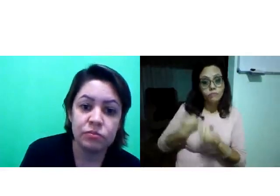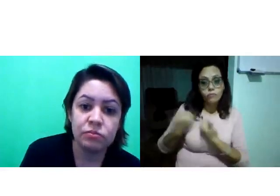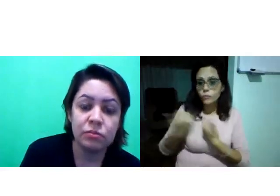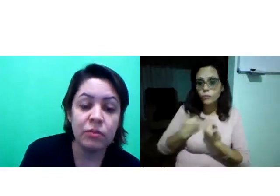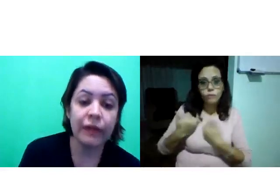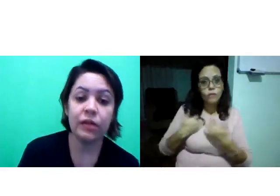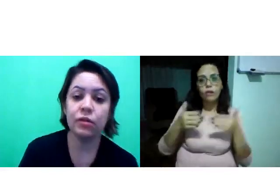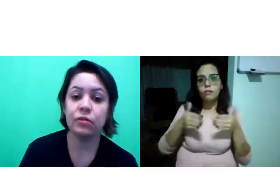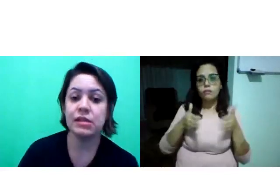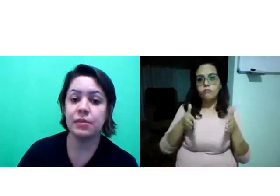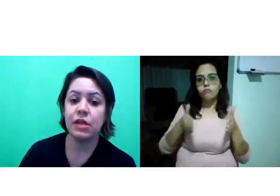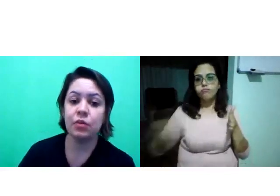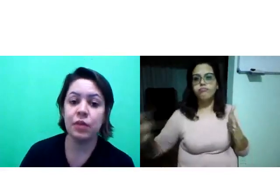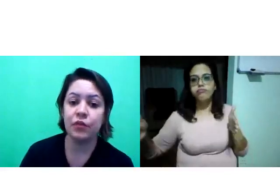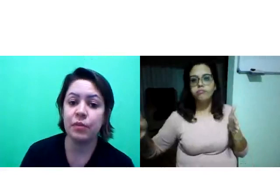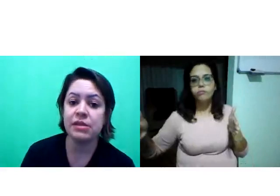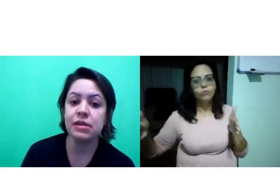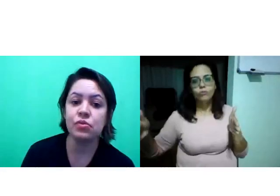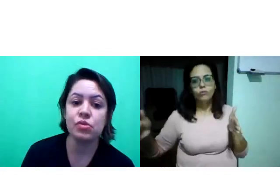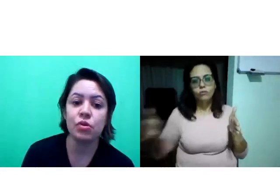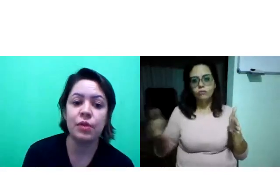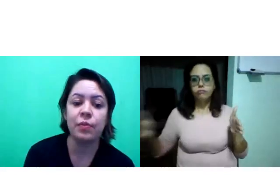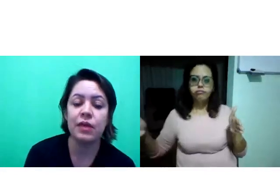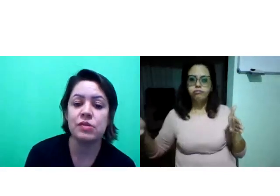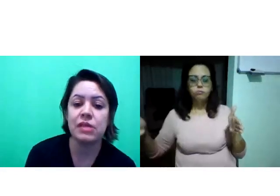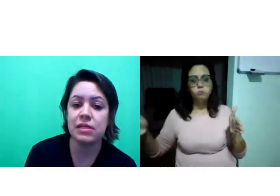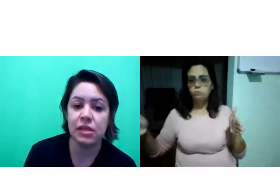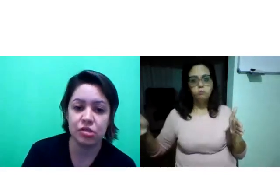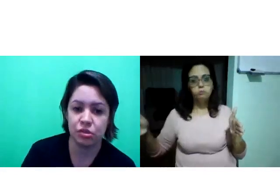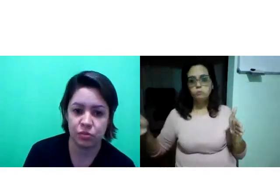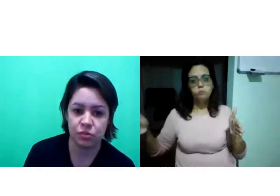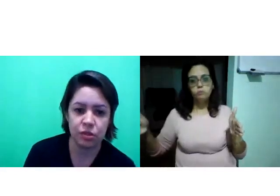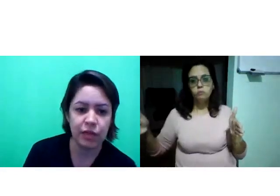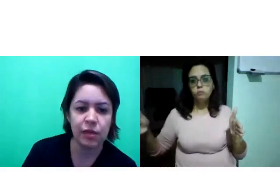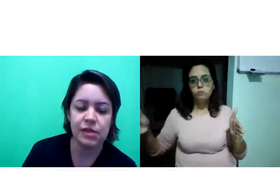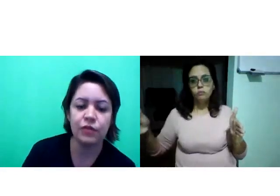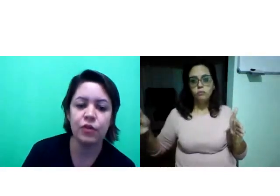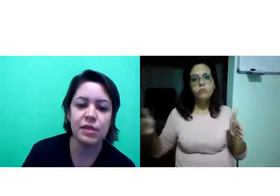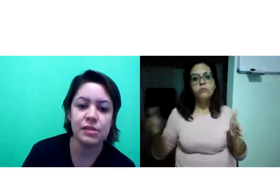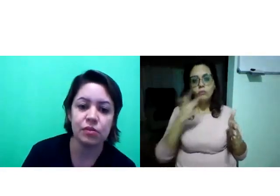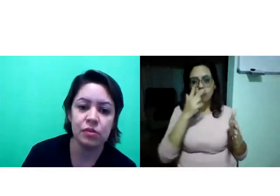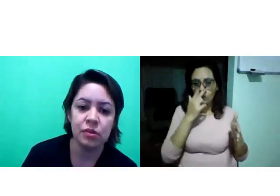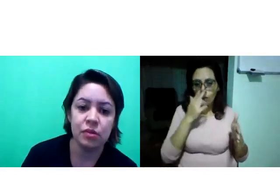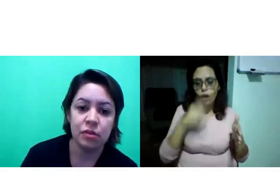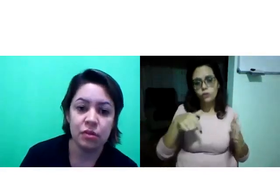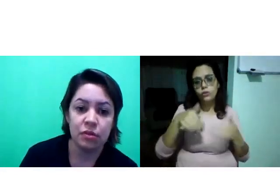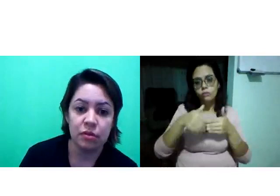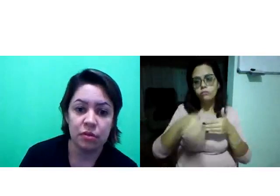Então, ainda não recebi nenhuma informação sobre o prazo ser estendido. Não tem essa informação.